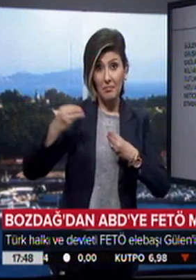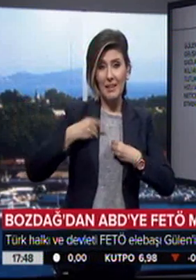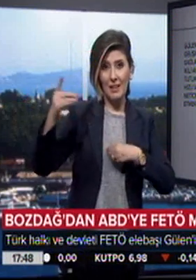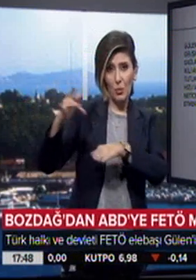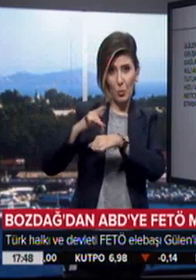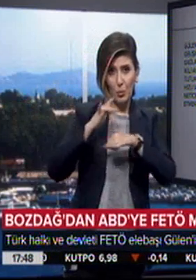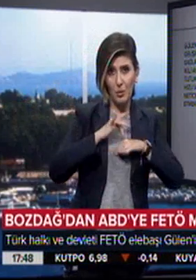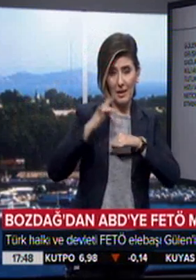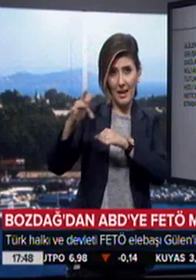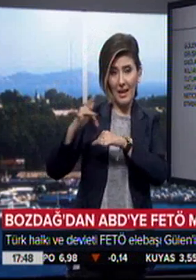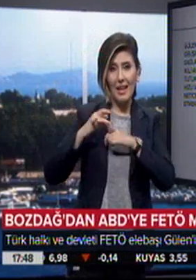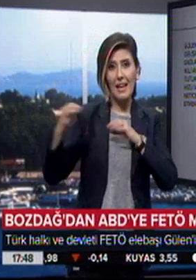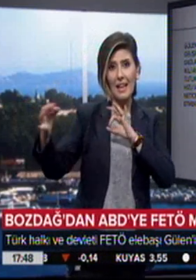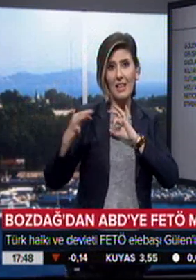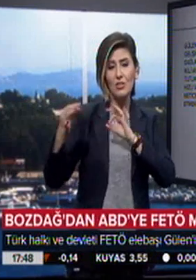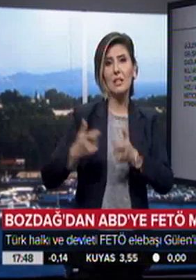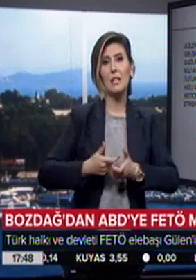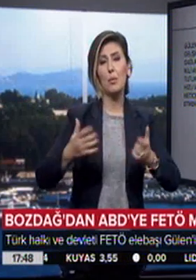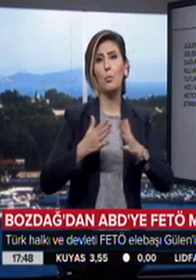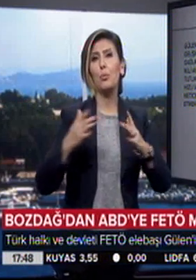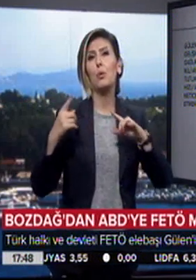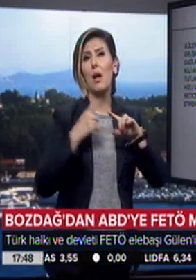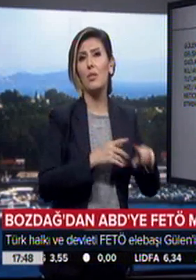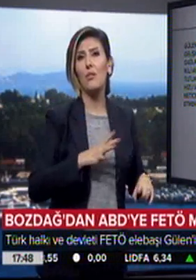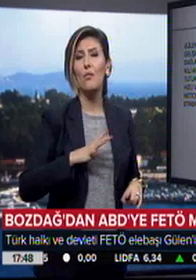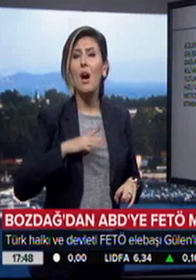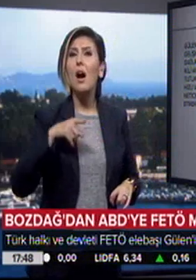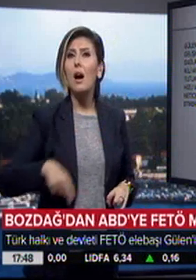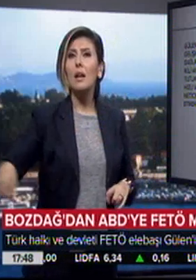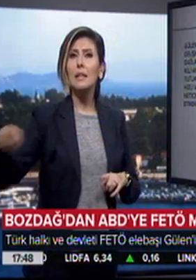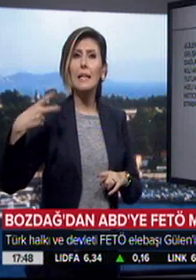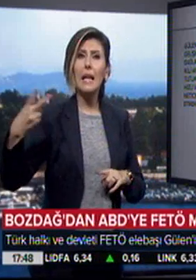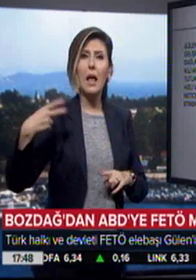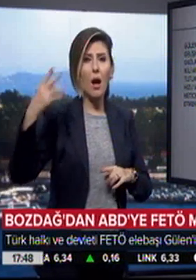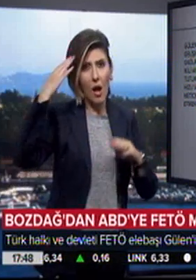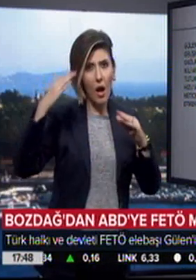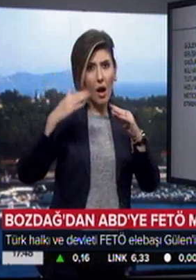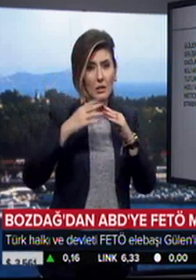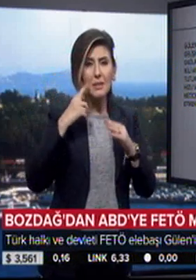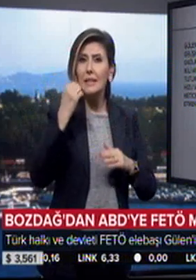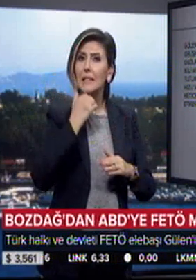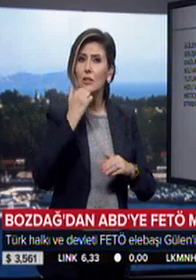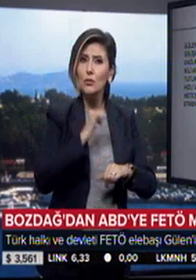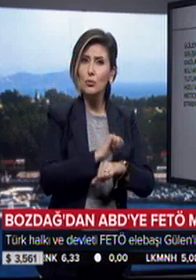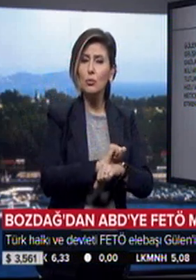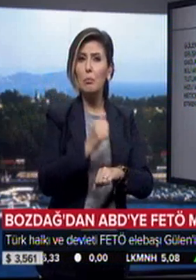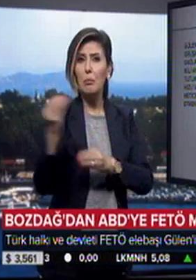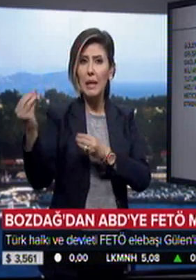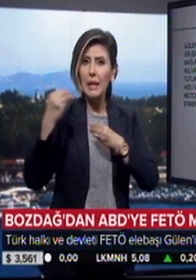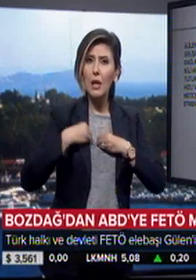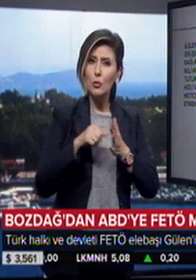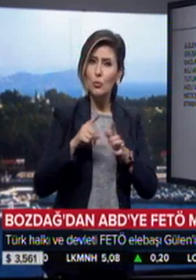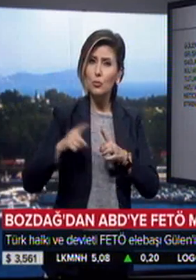ilişkilerinin gelişmesine büyük katkı sağlayacaktır. Aramızdaki ikili anlaşma gereğince geçici tutuklama ve iade süreçlerinin